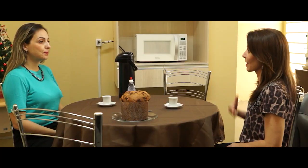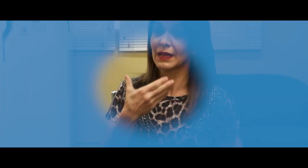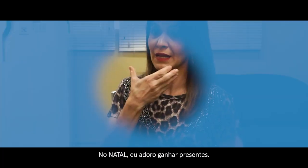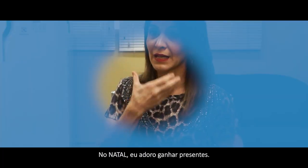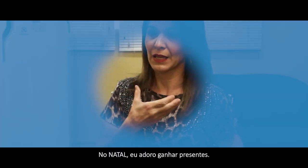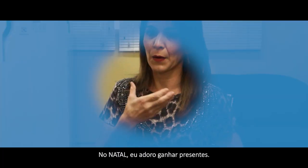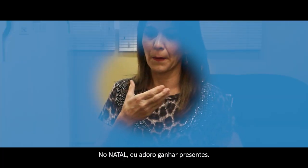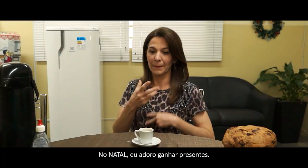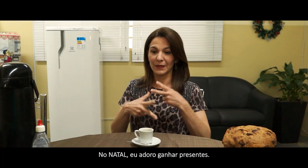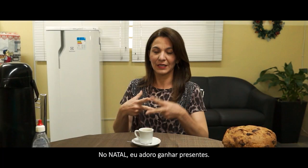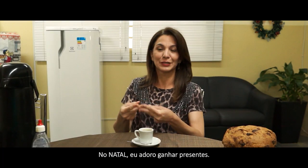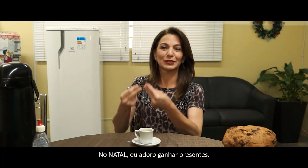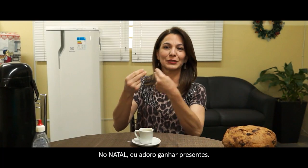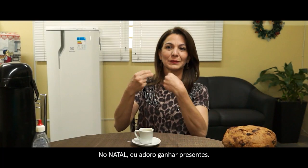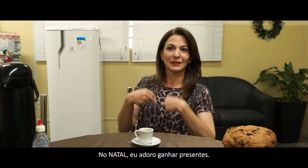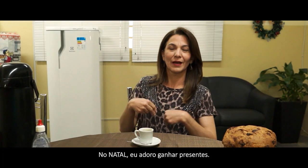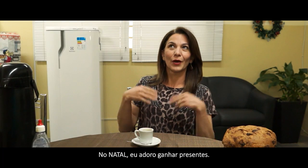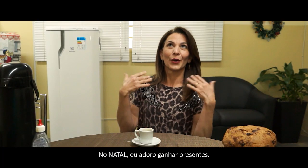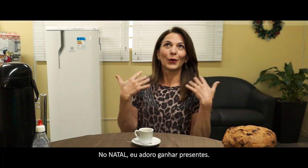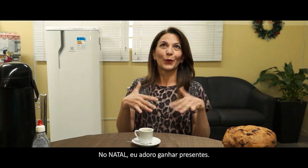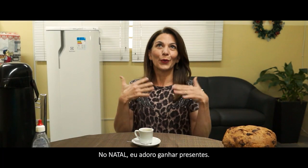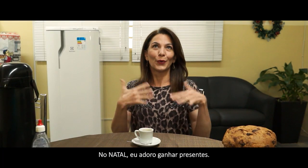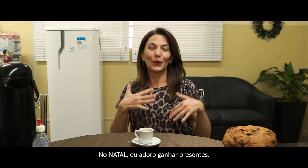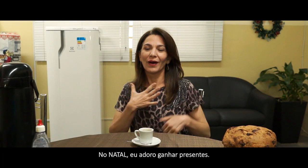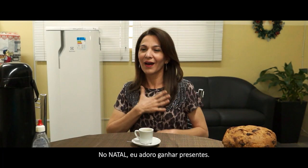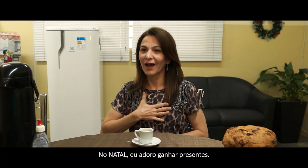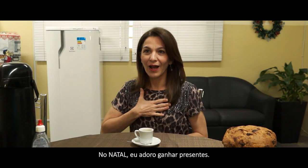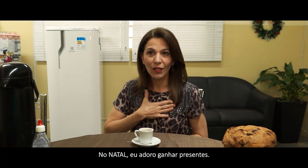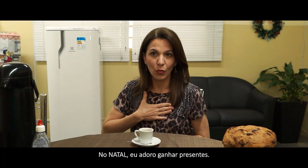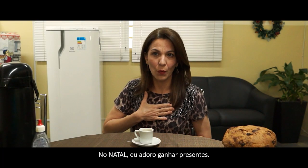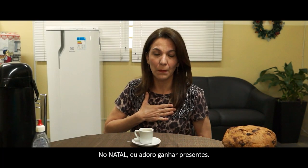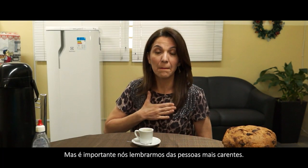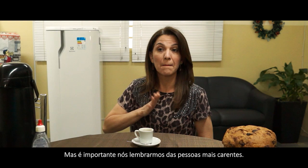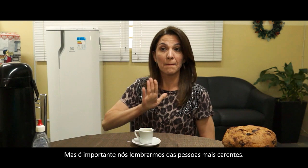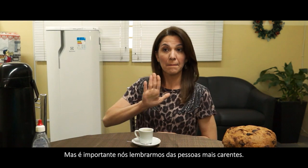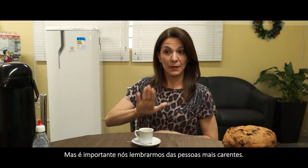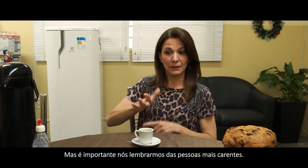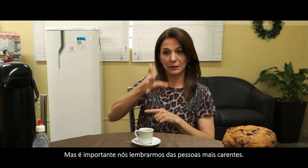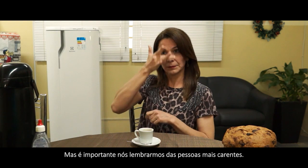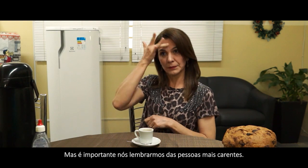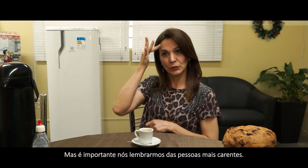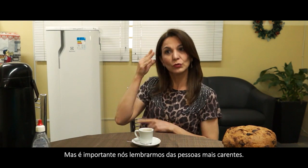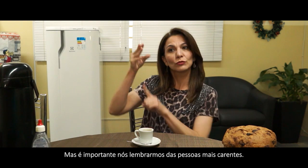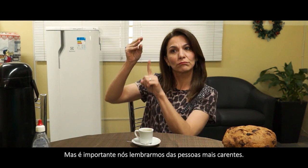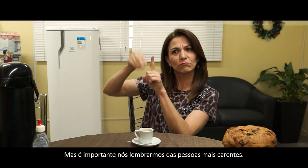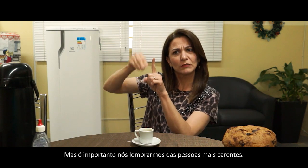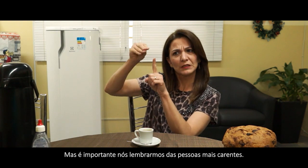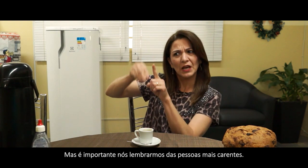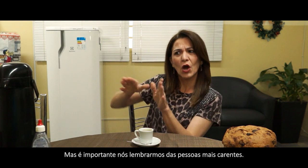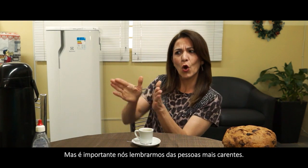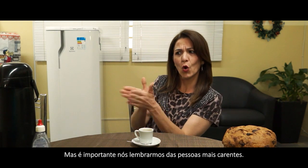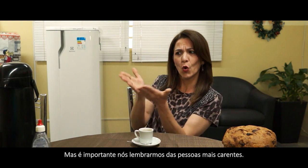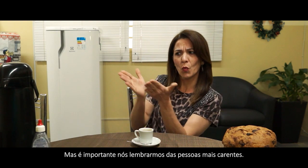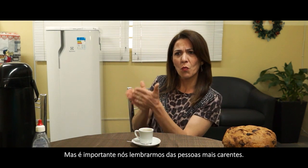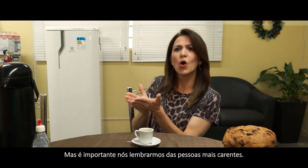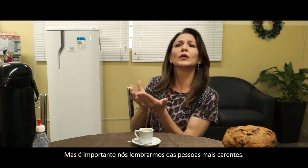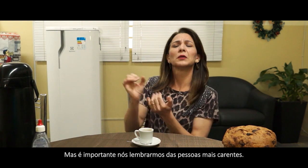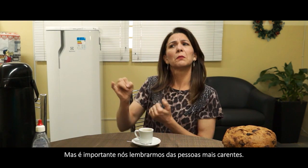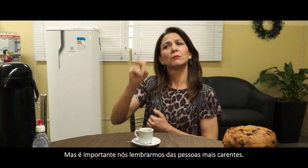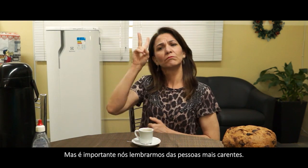No Natal, eu adoro ganhar presentes. Mas é importante nós lembrarmos das pessoas mais carentes.